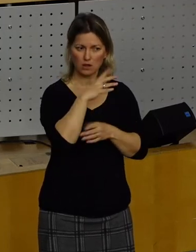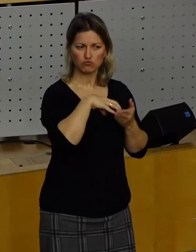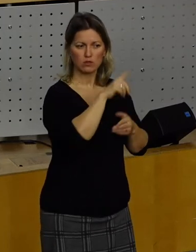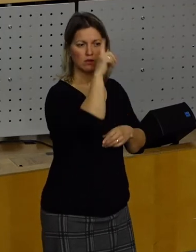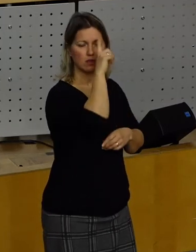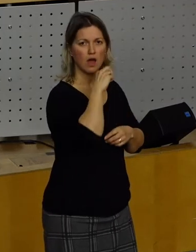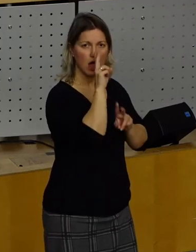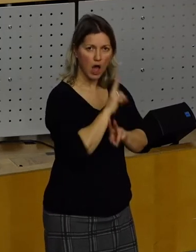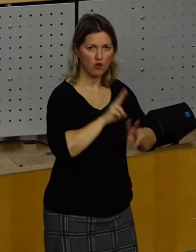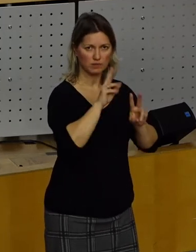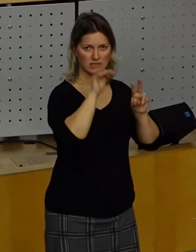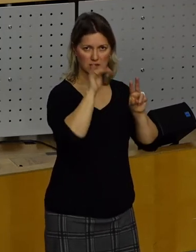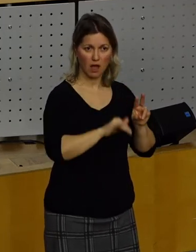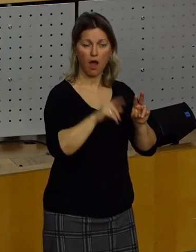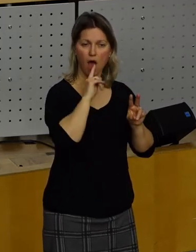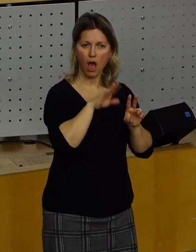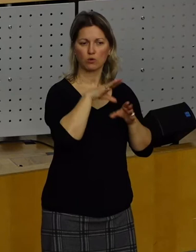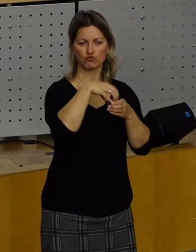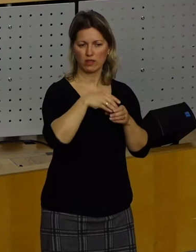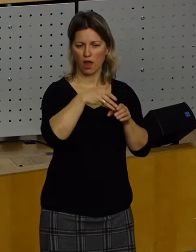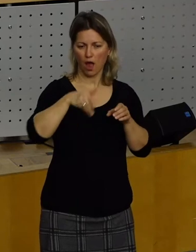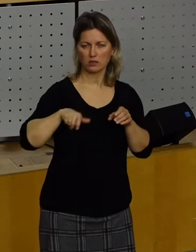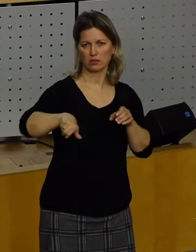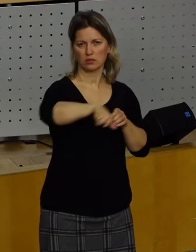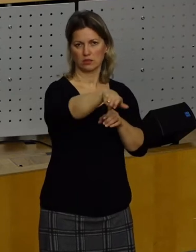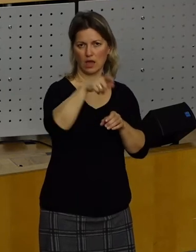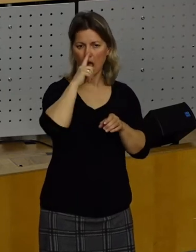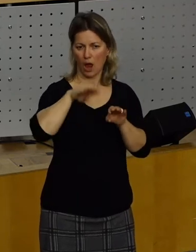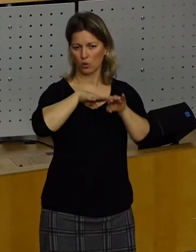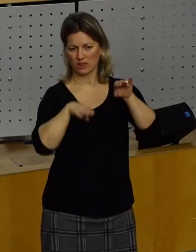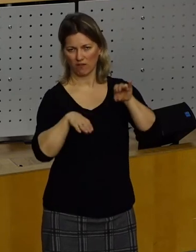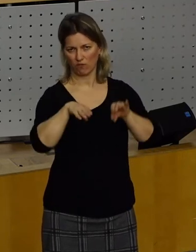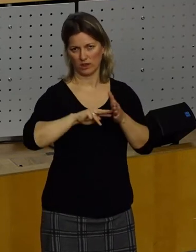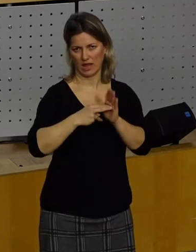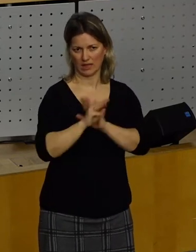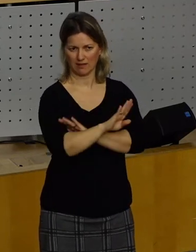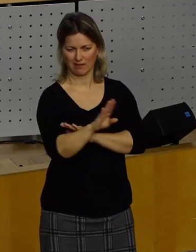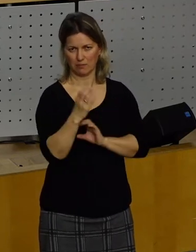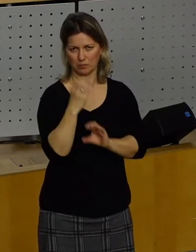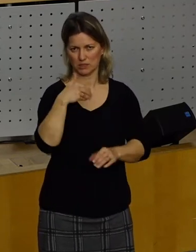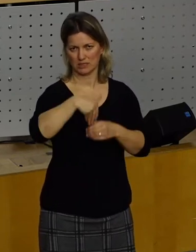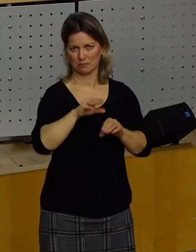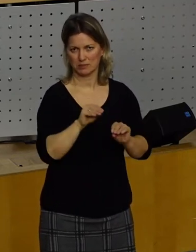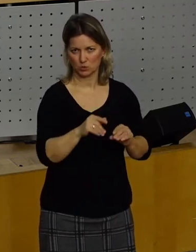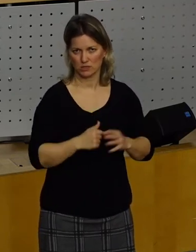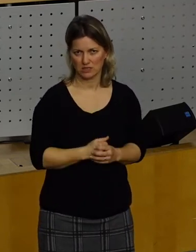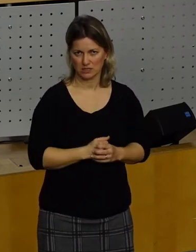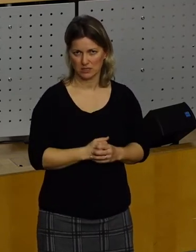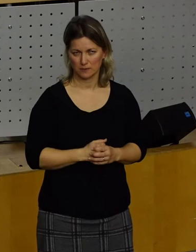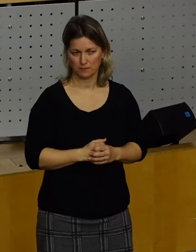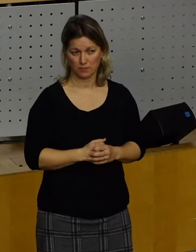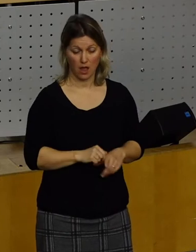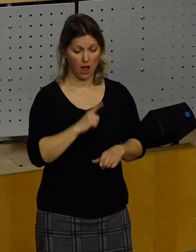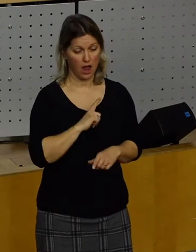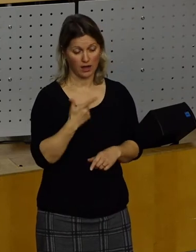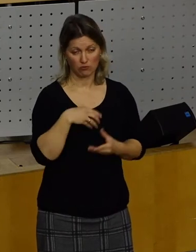dass Niederflurtechnik auch in den Rändern eingesetzt wird. Und das ist ein Kundtun eigentlich des